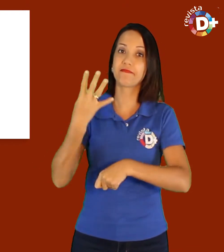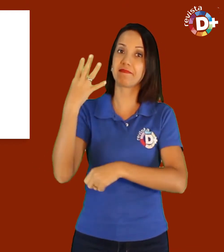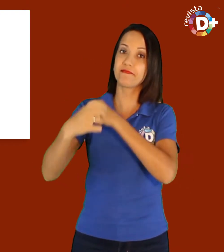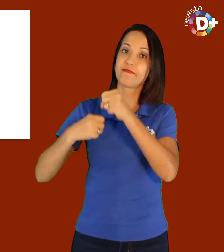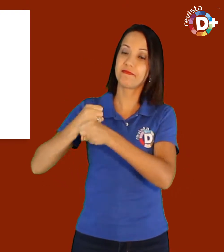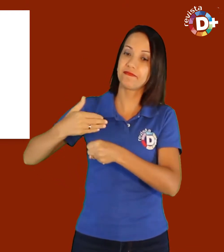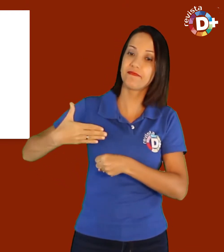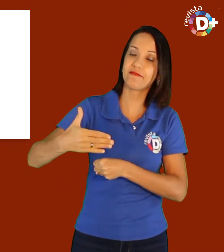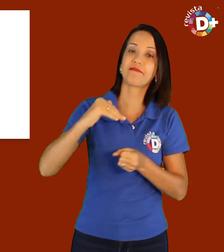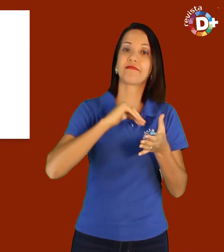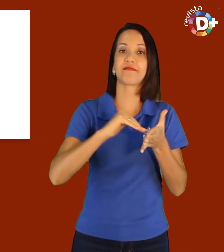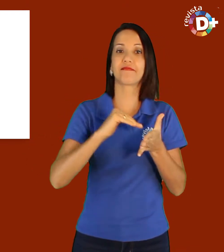gestão.